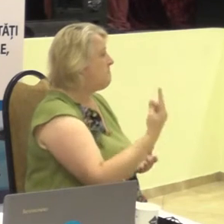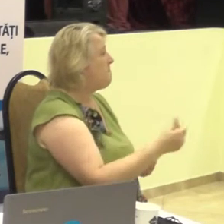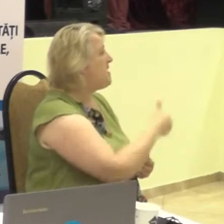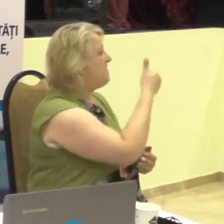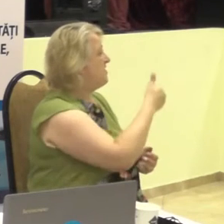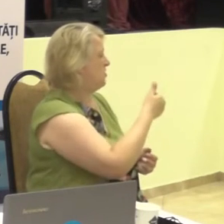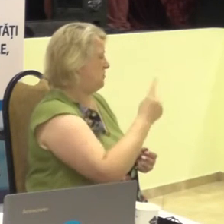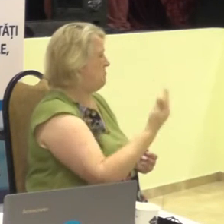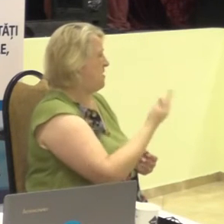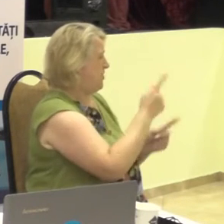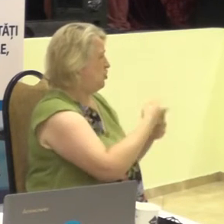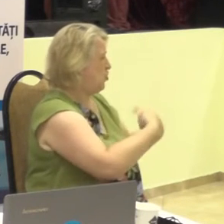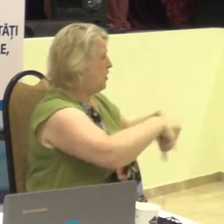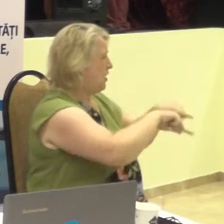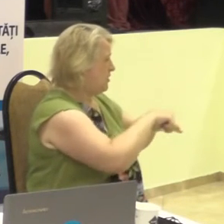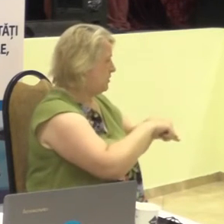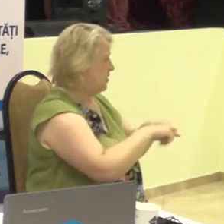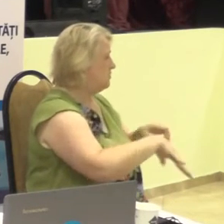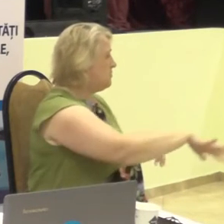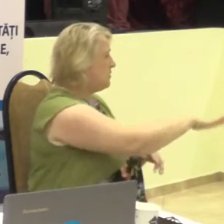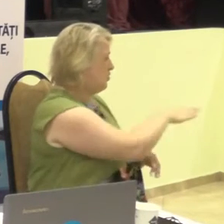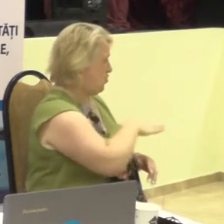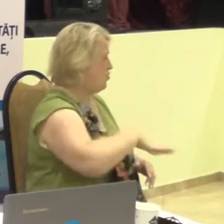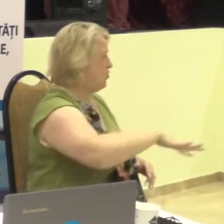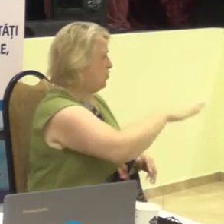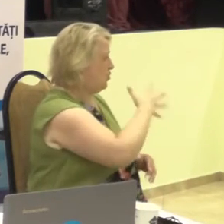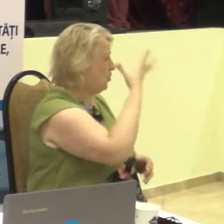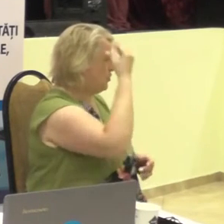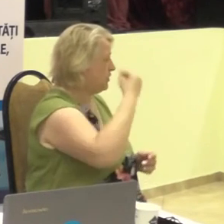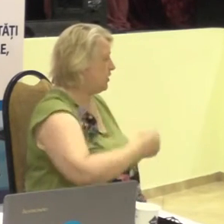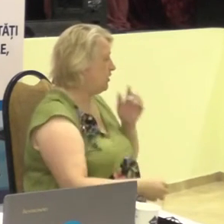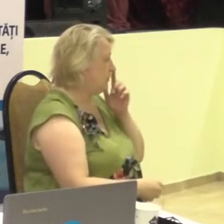primare pe tot teritoriul țării.